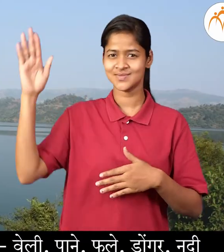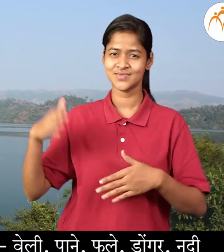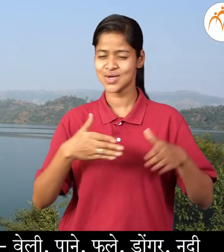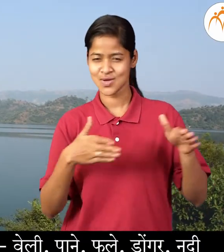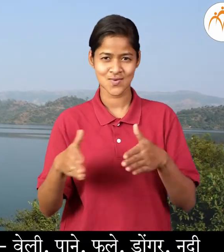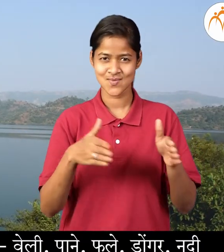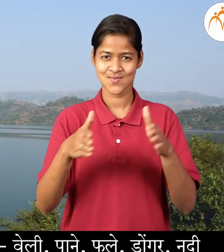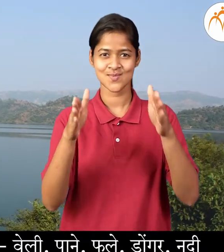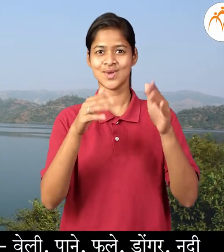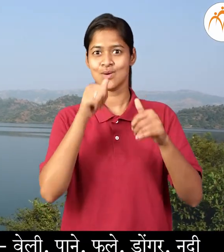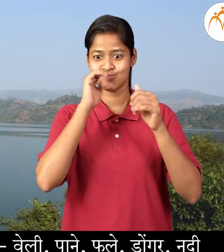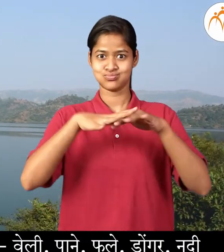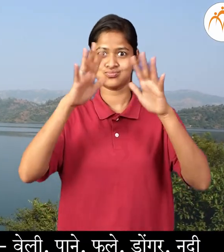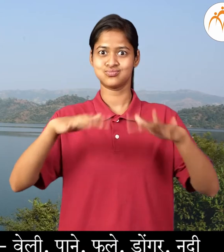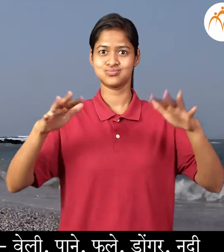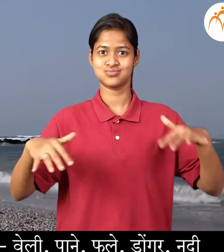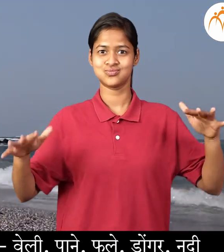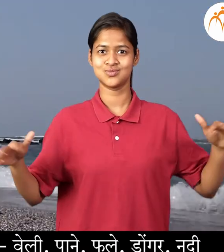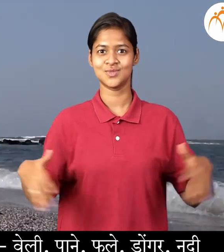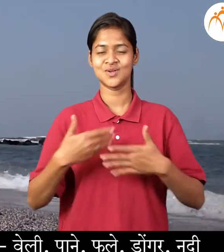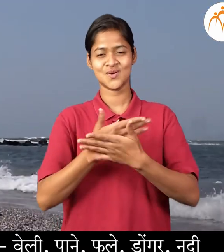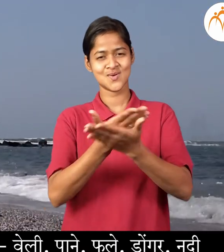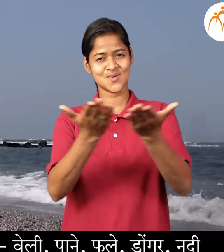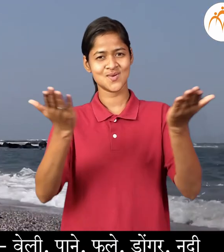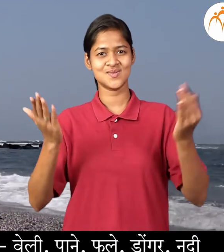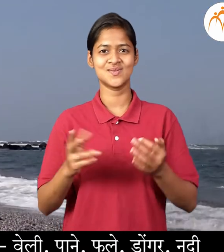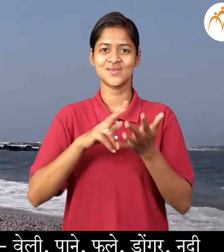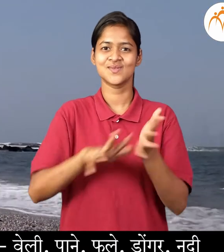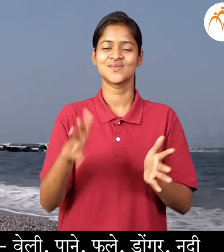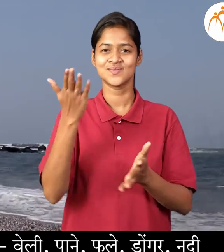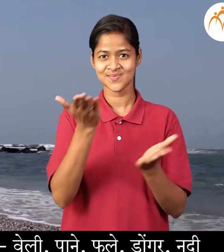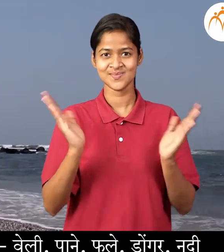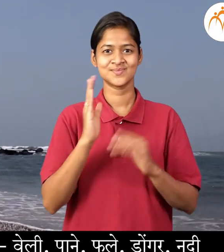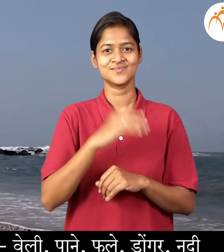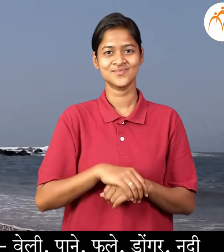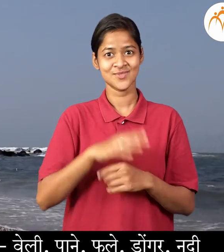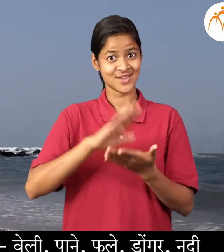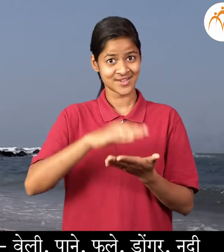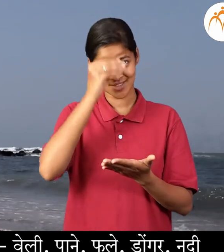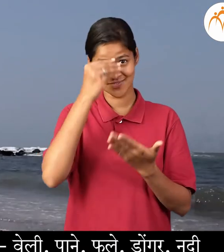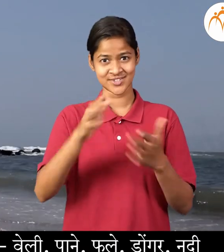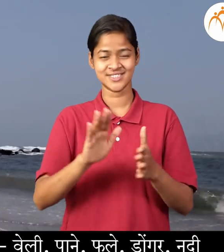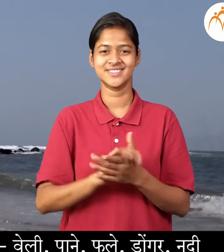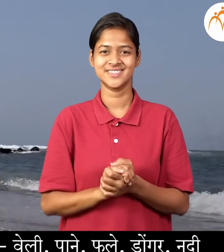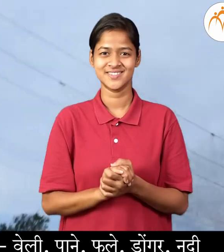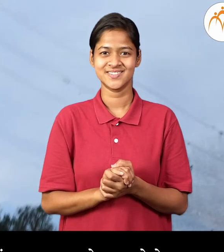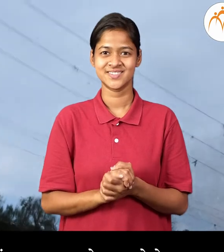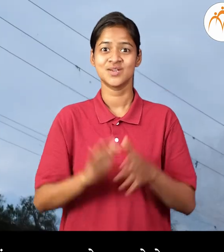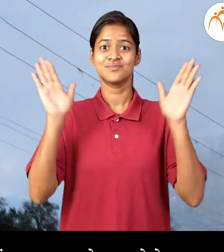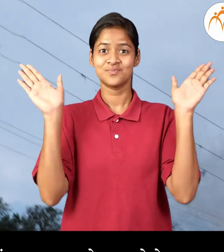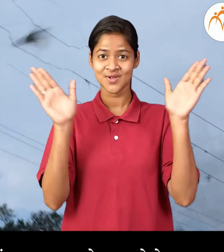डोंगर, नदी, समुद्र हे निसर गातिल घटक आवती हे शिकलो?